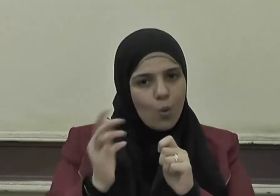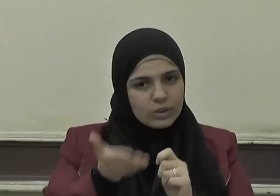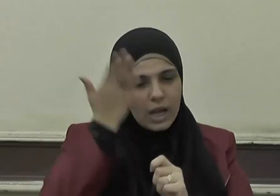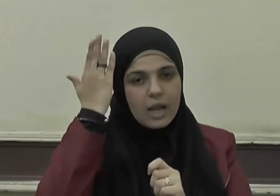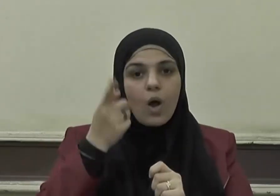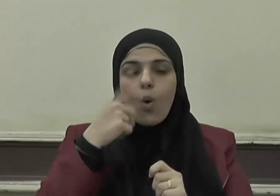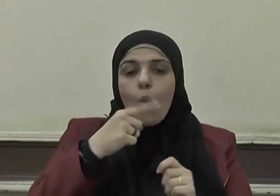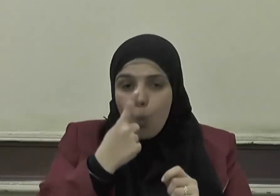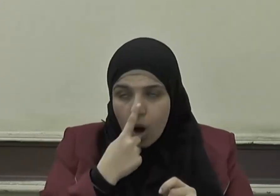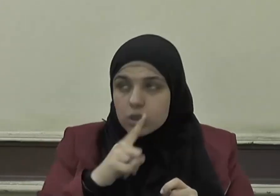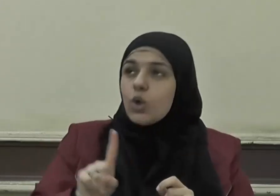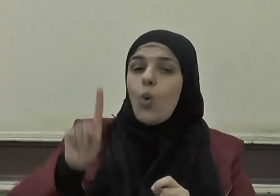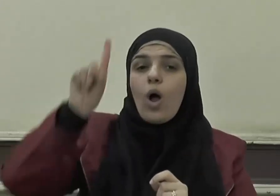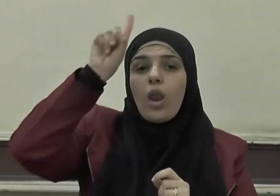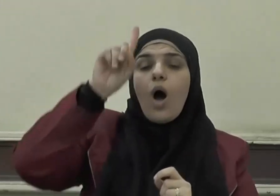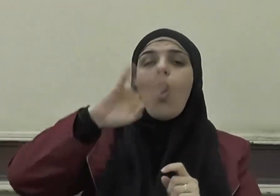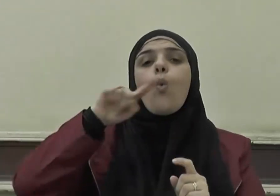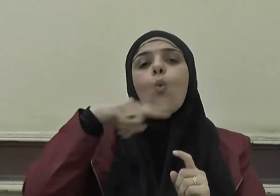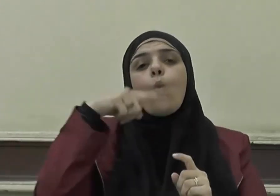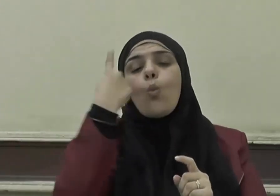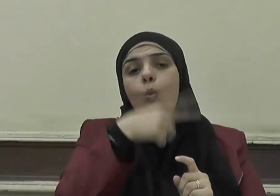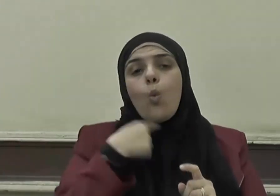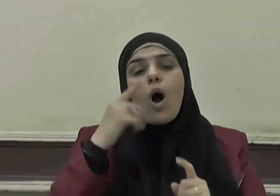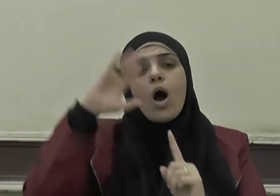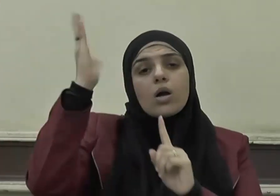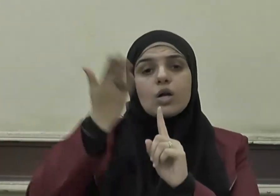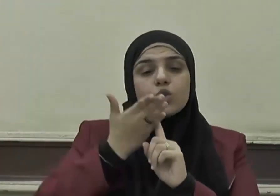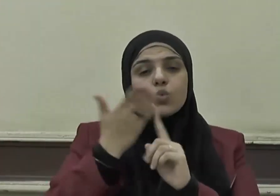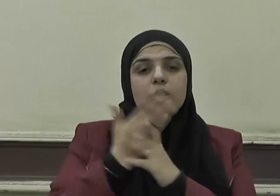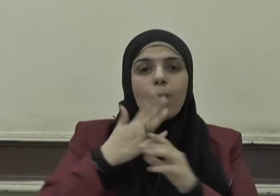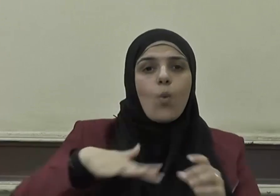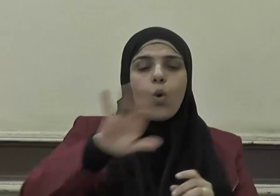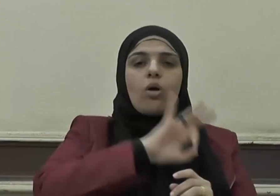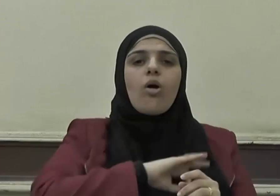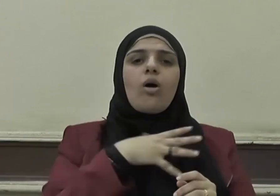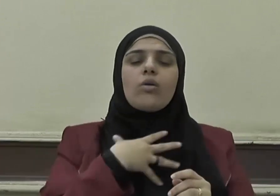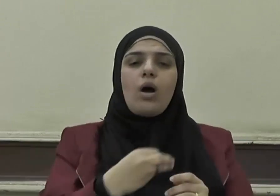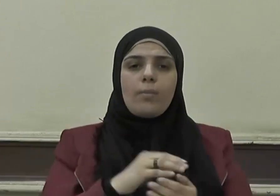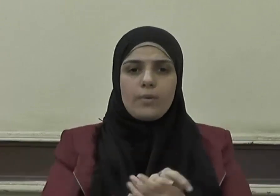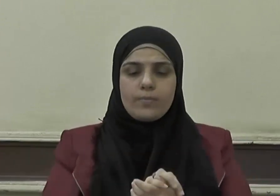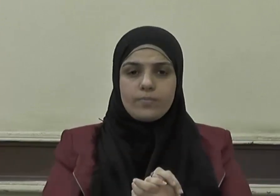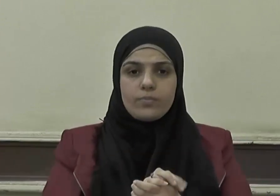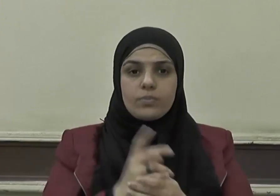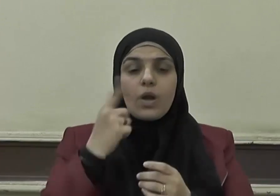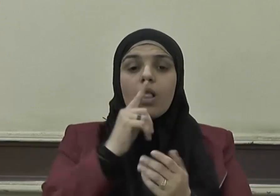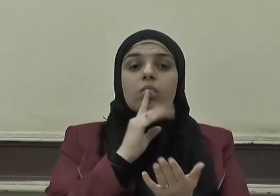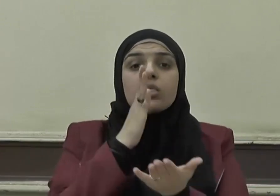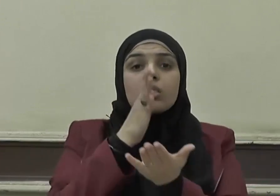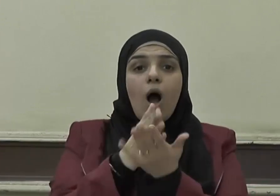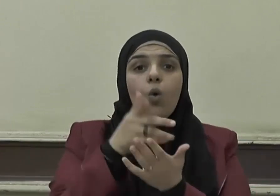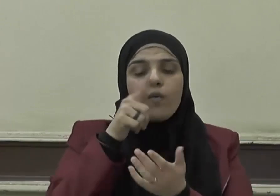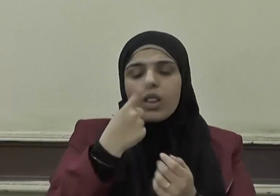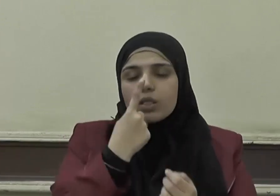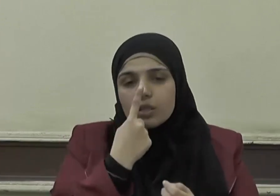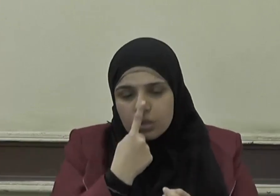وأطيعوا الله والرسول لعلكم ترحمون وتتحقق هذه الطاعة